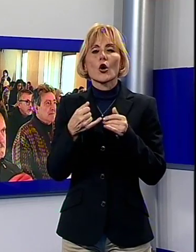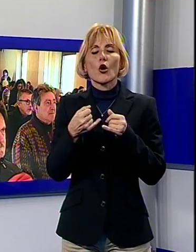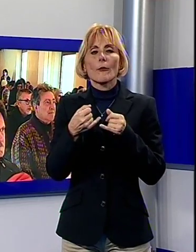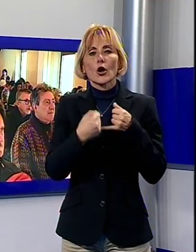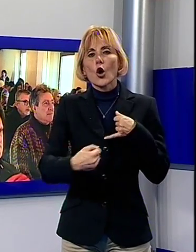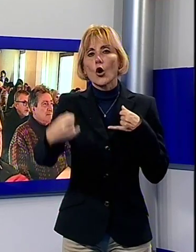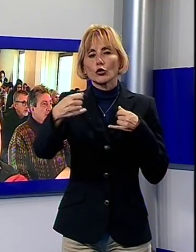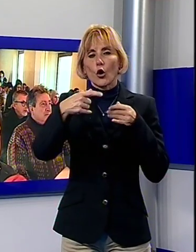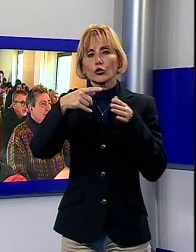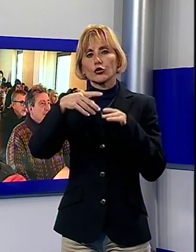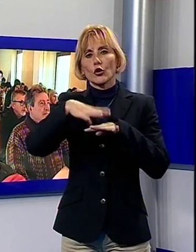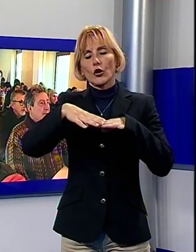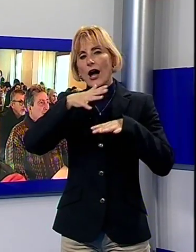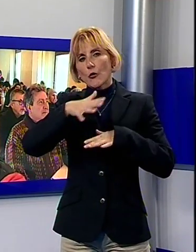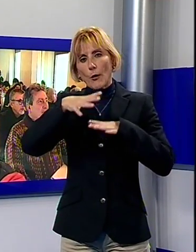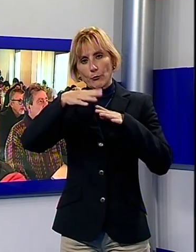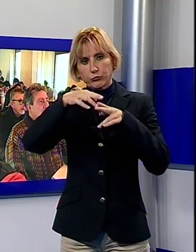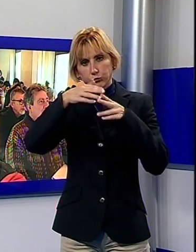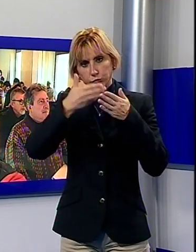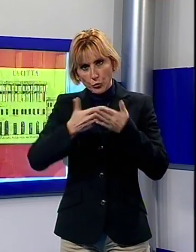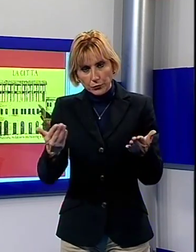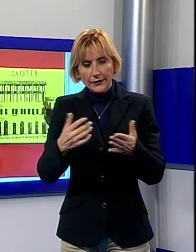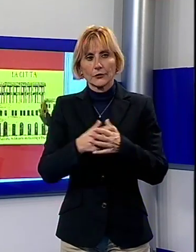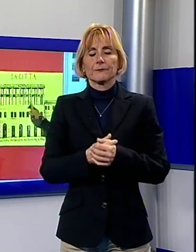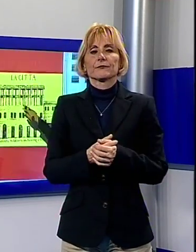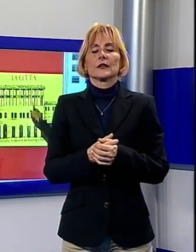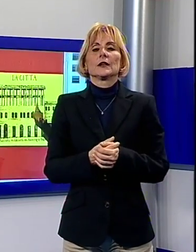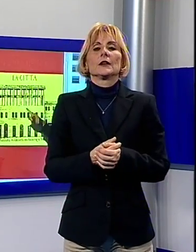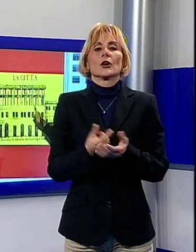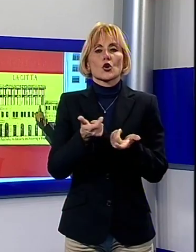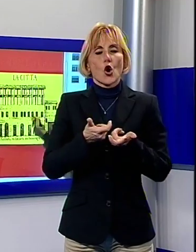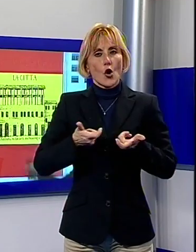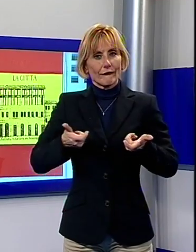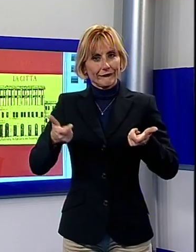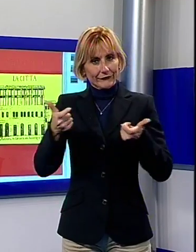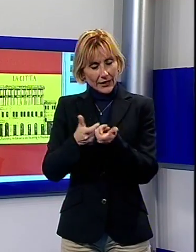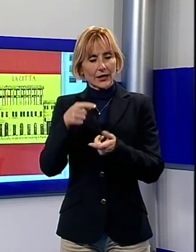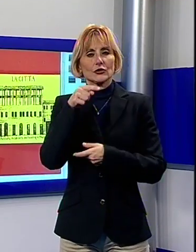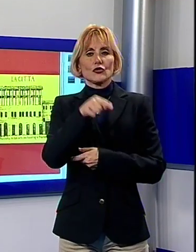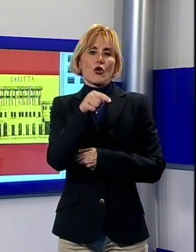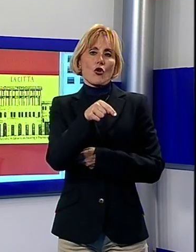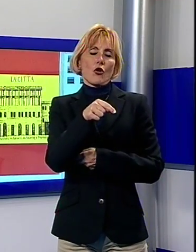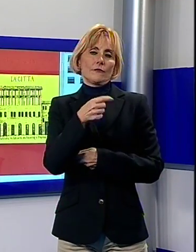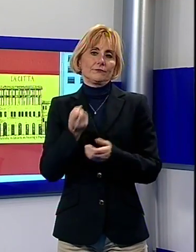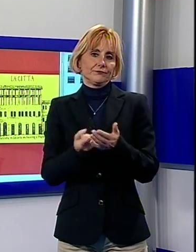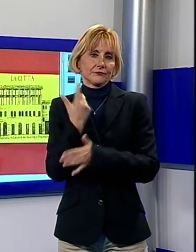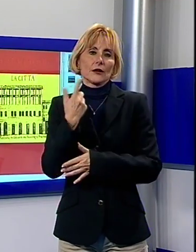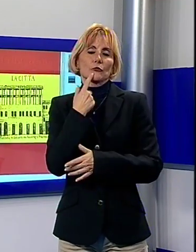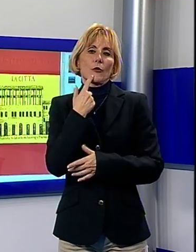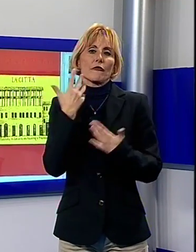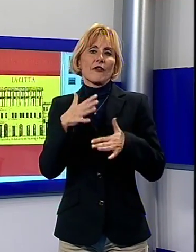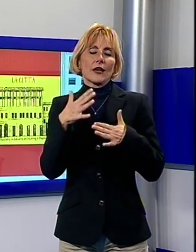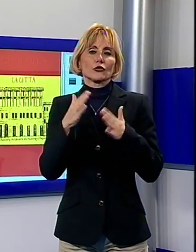emerso dal convegno, organizzato proprio sul pubblico condotto, promosso dal Consorzio alla Casa del Boia.